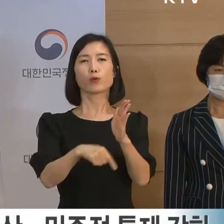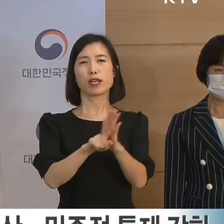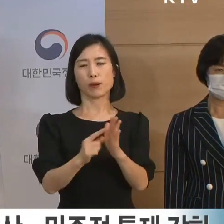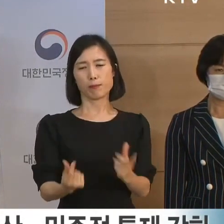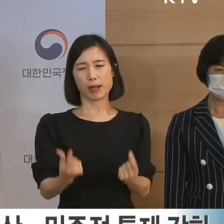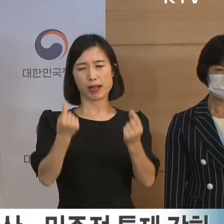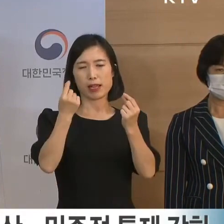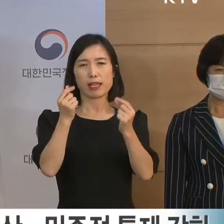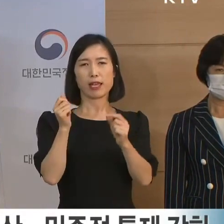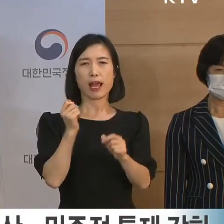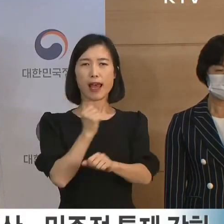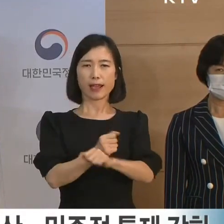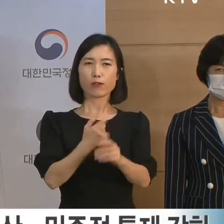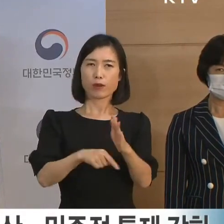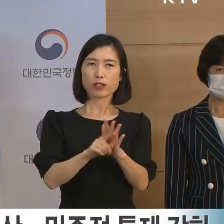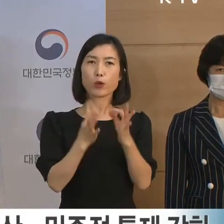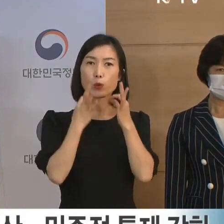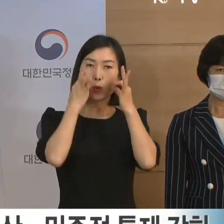노력하겠습니다.